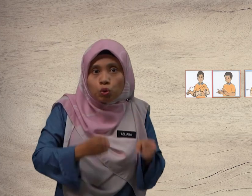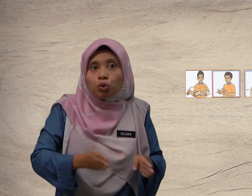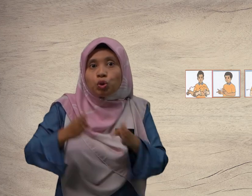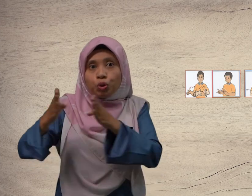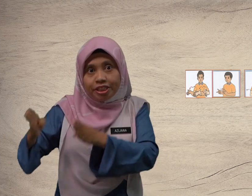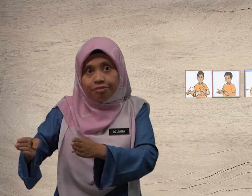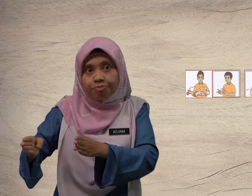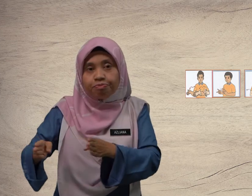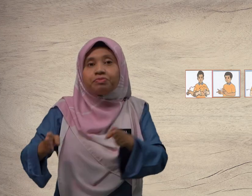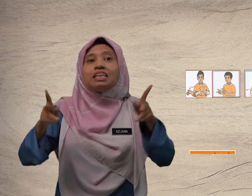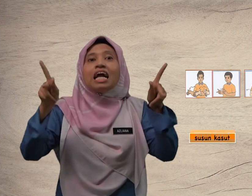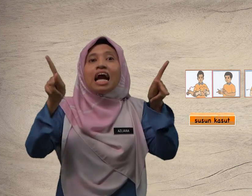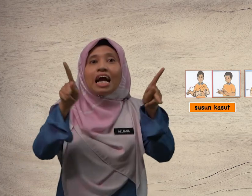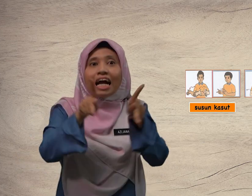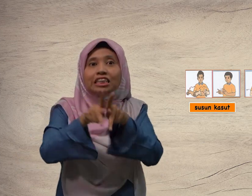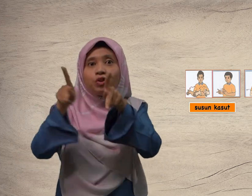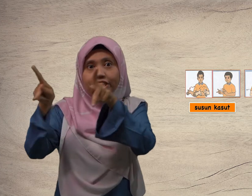susun kasut.